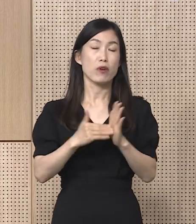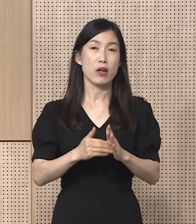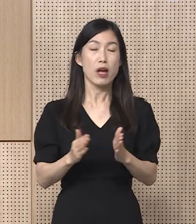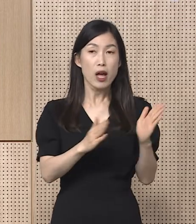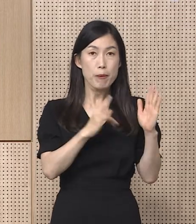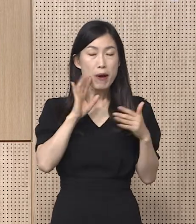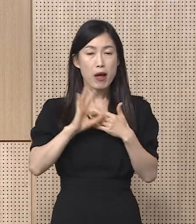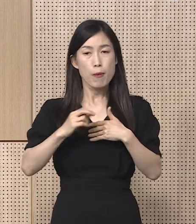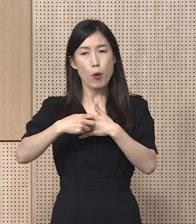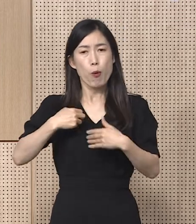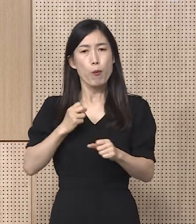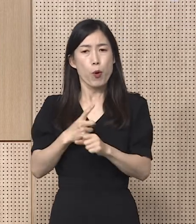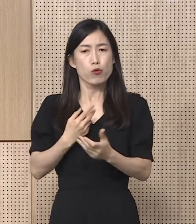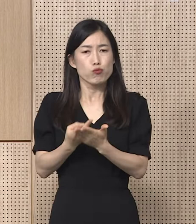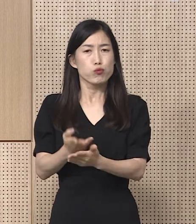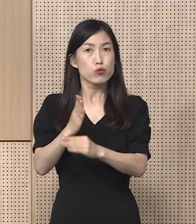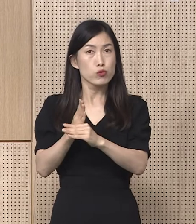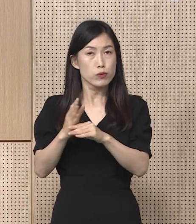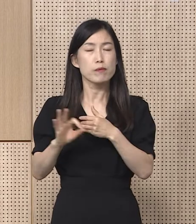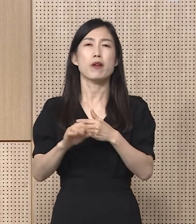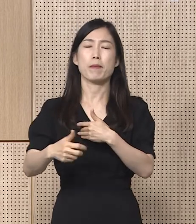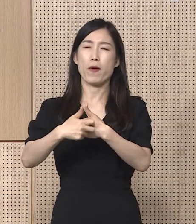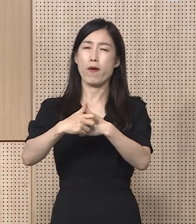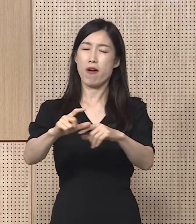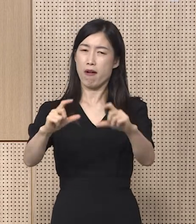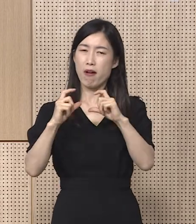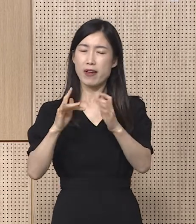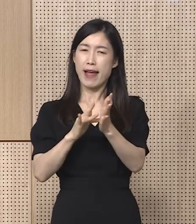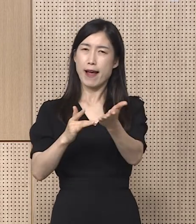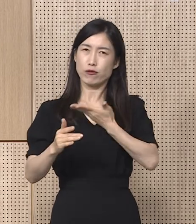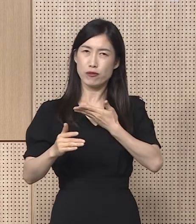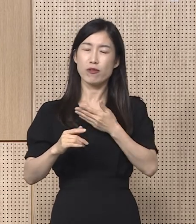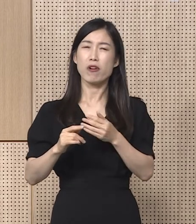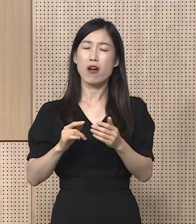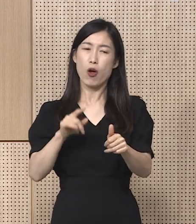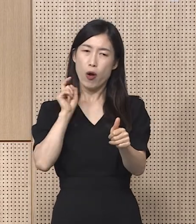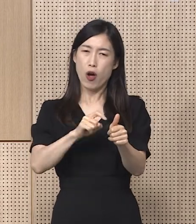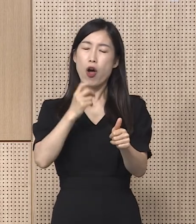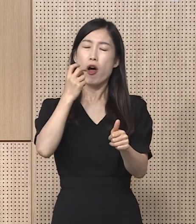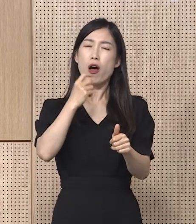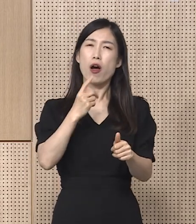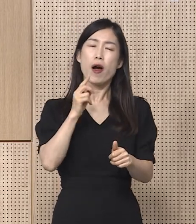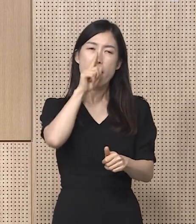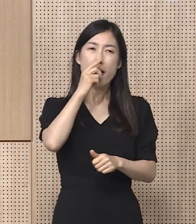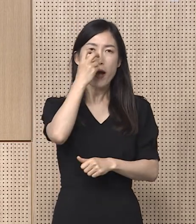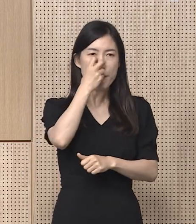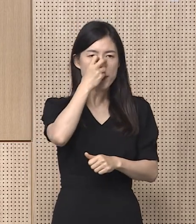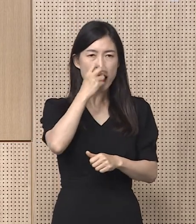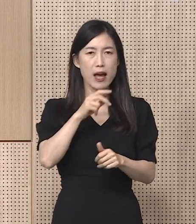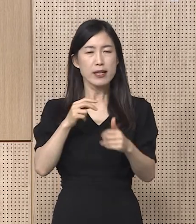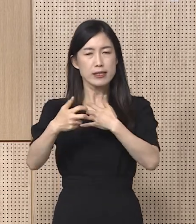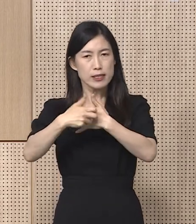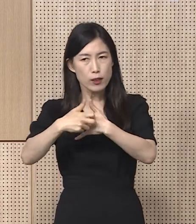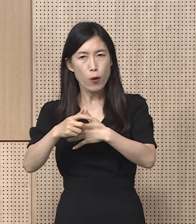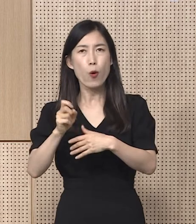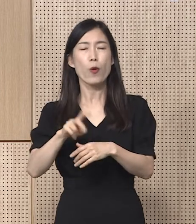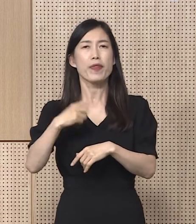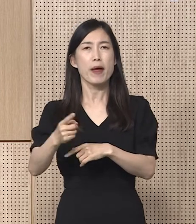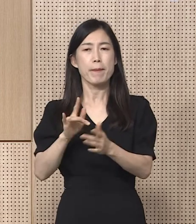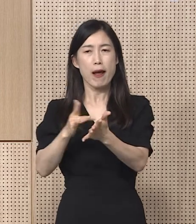의료진으로부터 코로나19 검사를 받고 대면 진료와 먹는 치료제 처방까지 가능하며 유형시설 입소자는